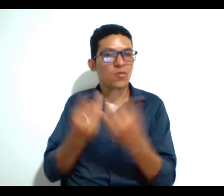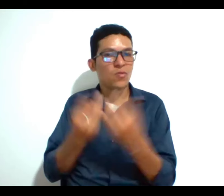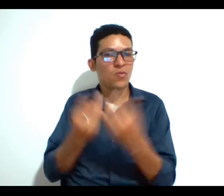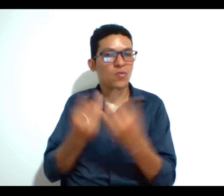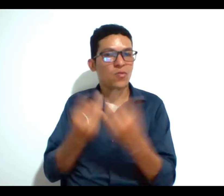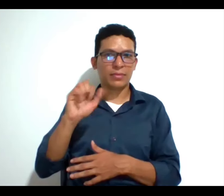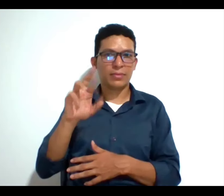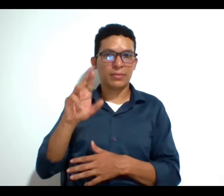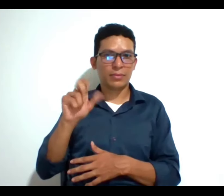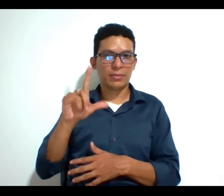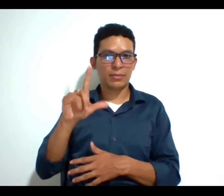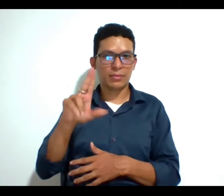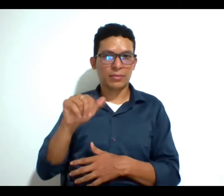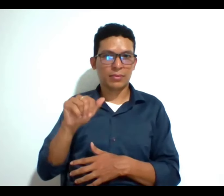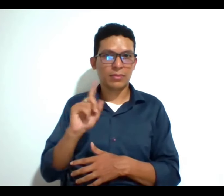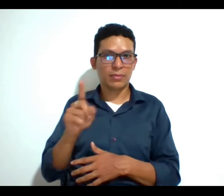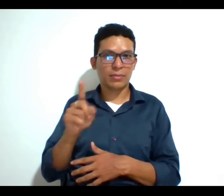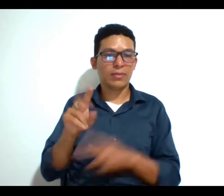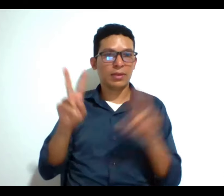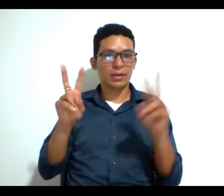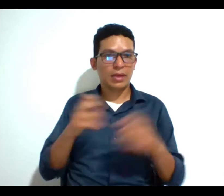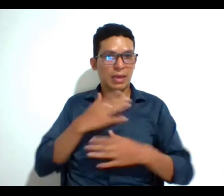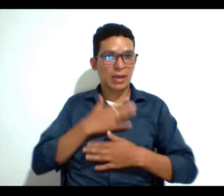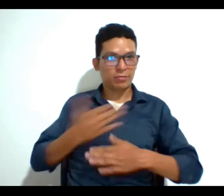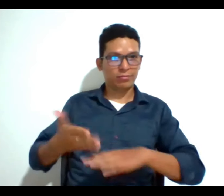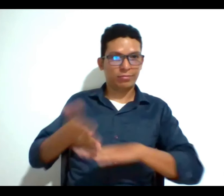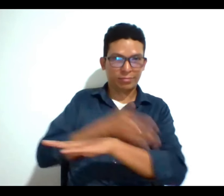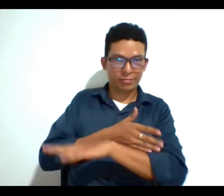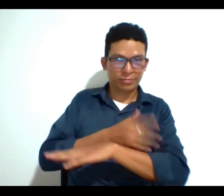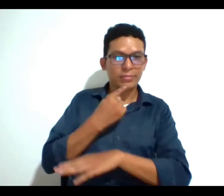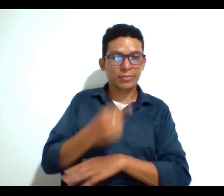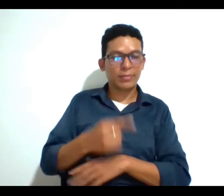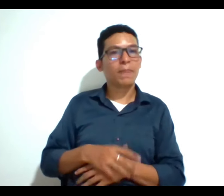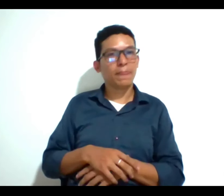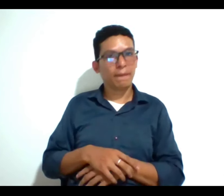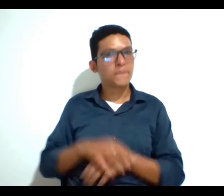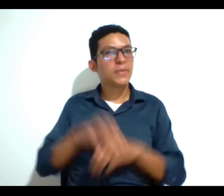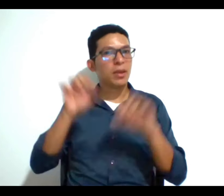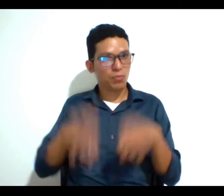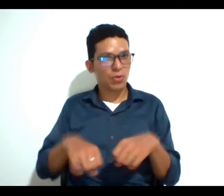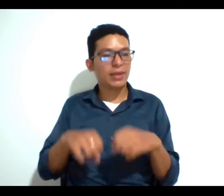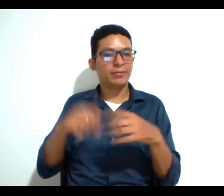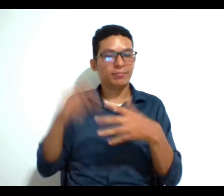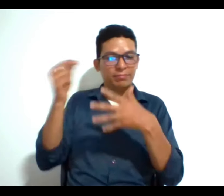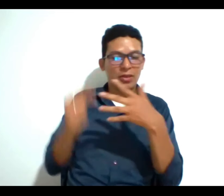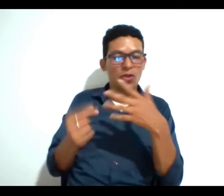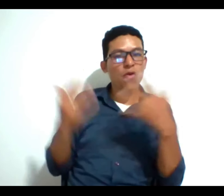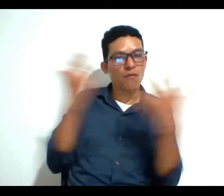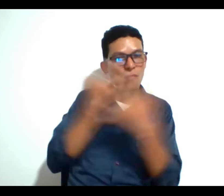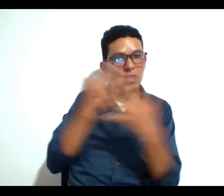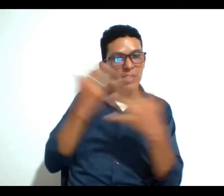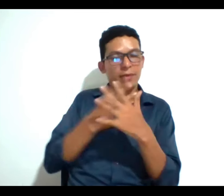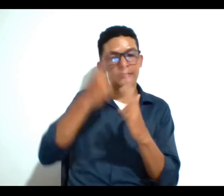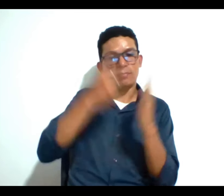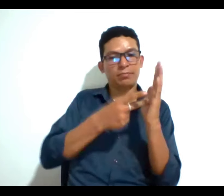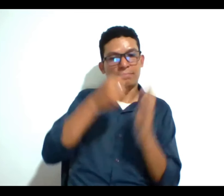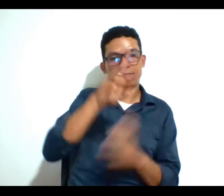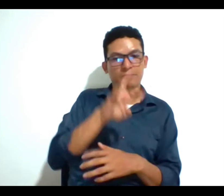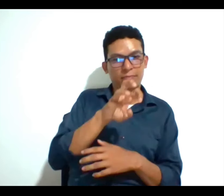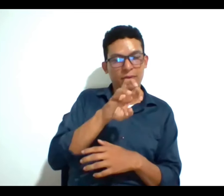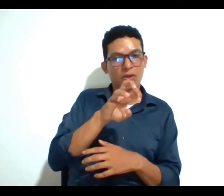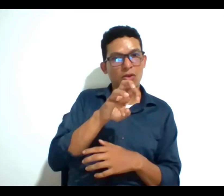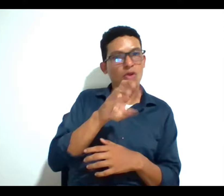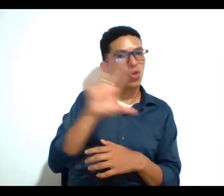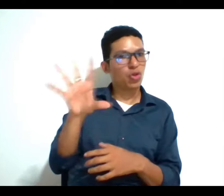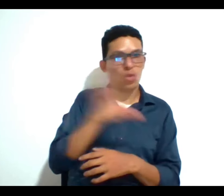por contestar también la parte de voluntades anticipadas y como lo dije pueden ser términos que se confundan pero desde el 2018 todas las